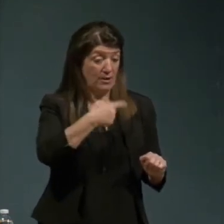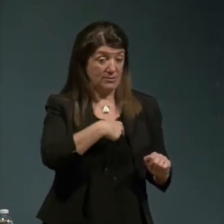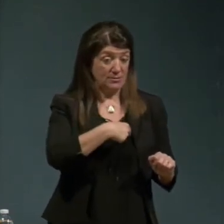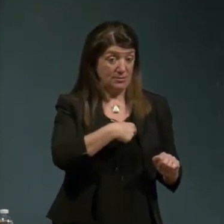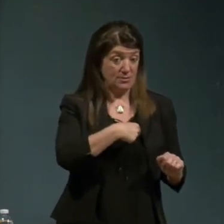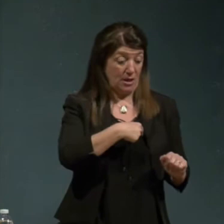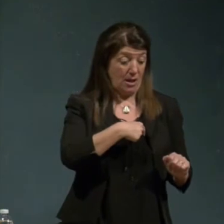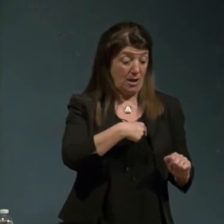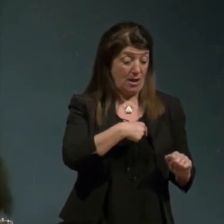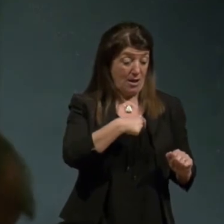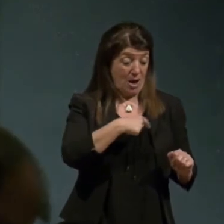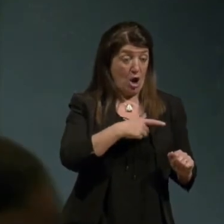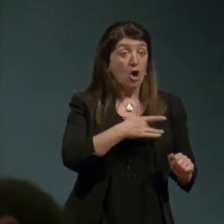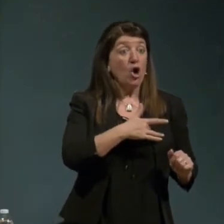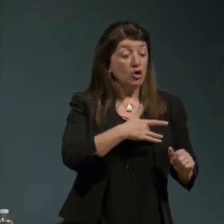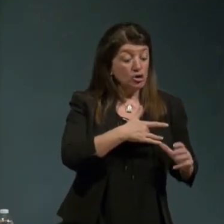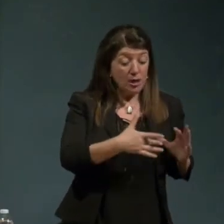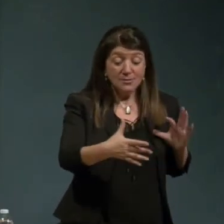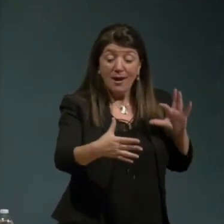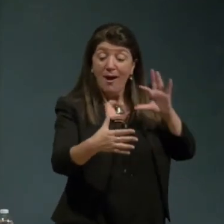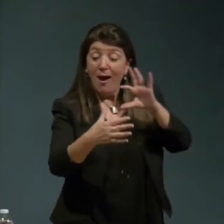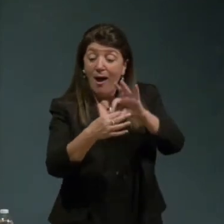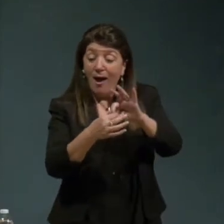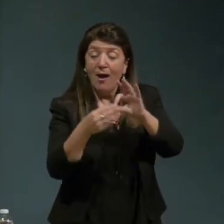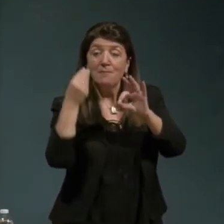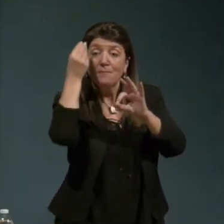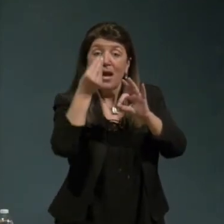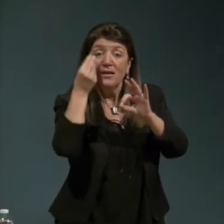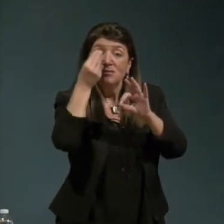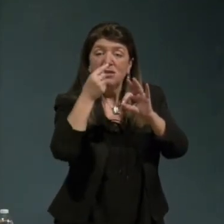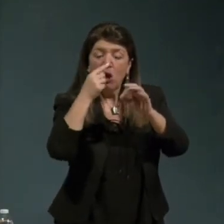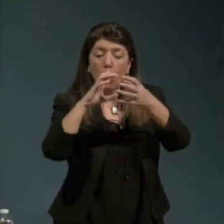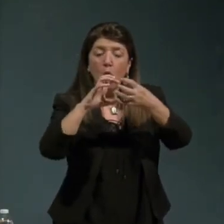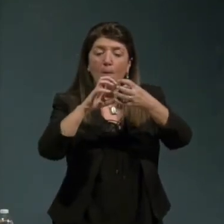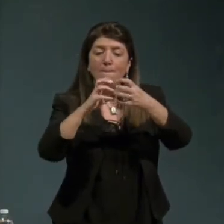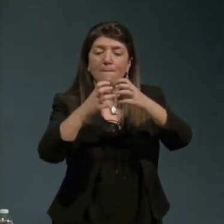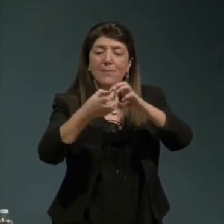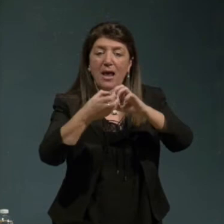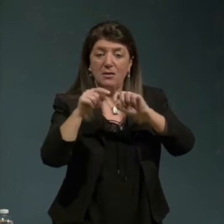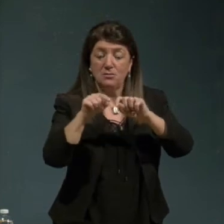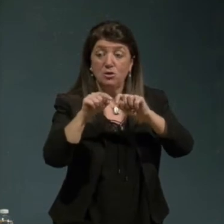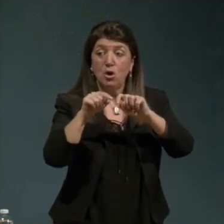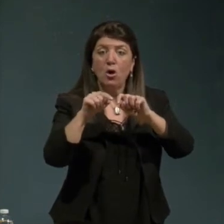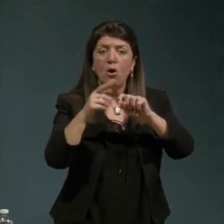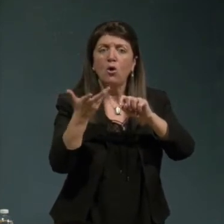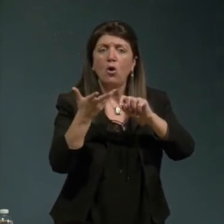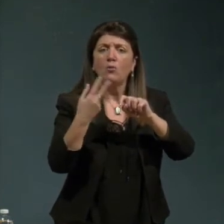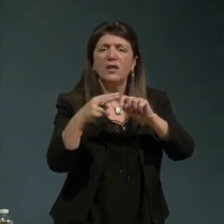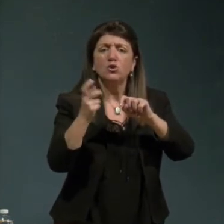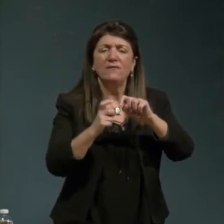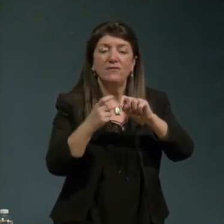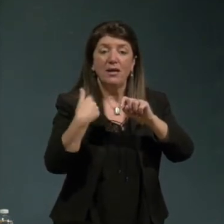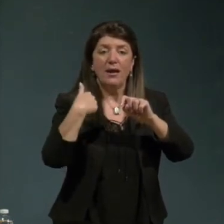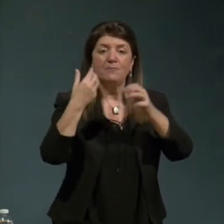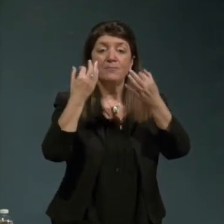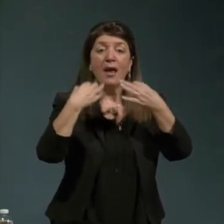complessità il pensiero complesso l'educazione a pensare in modo complesso